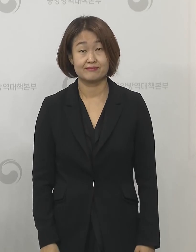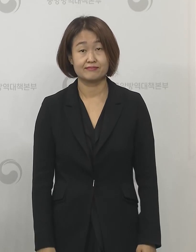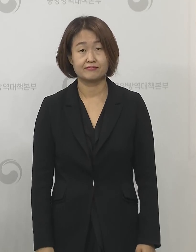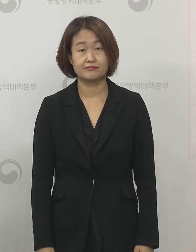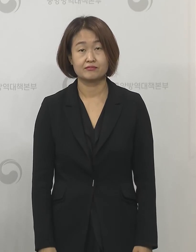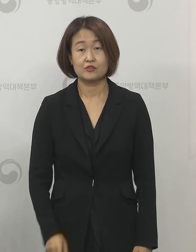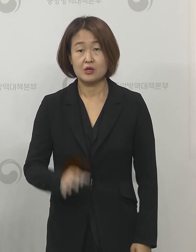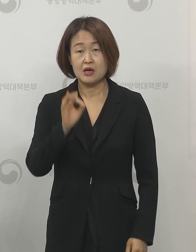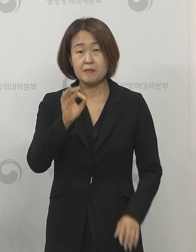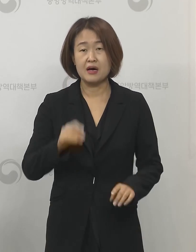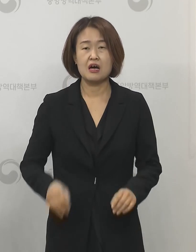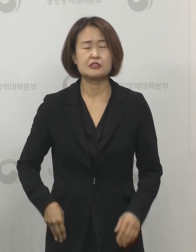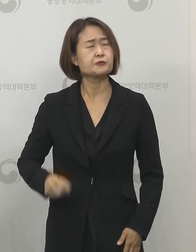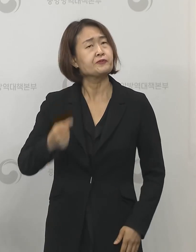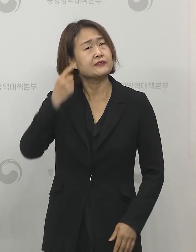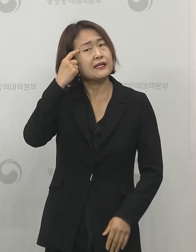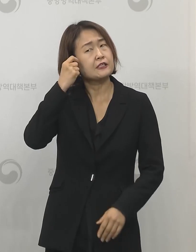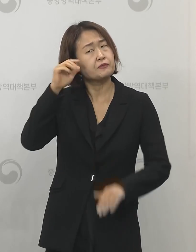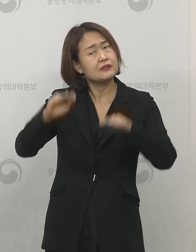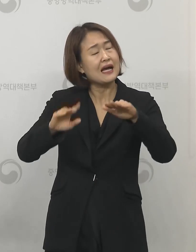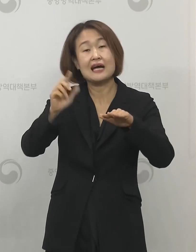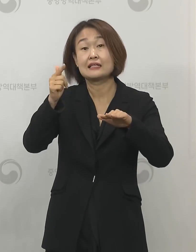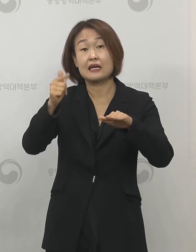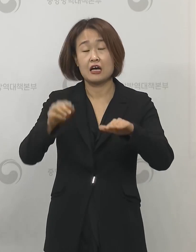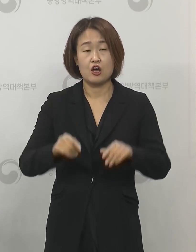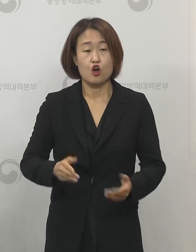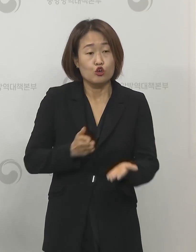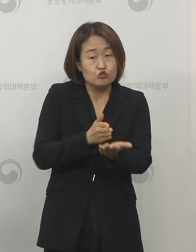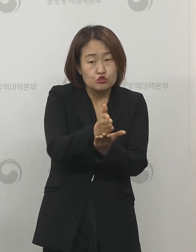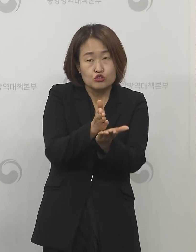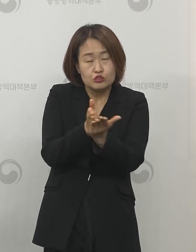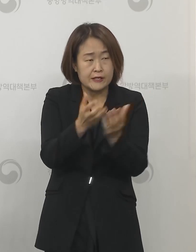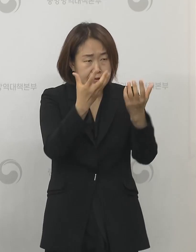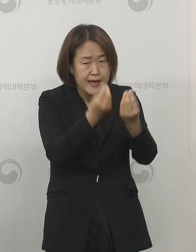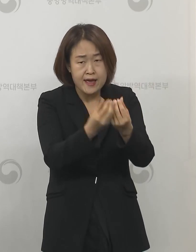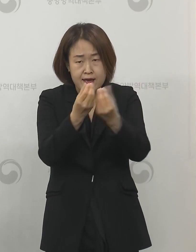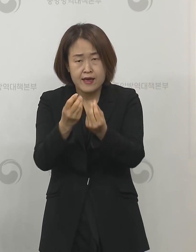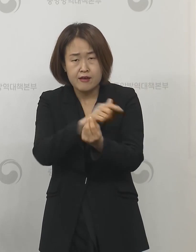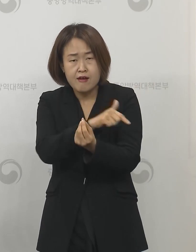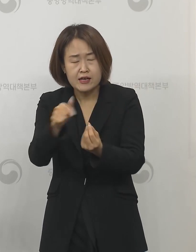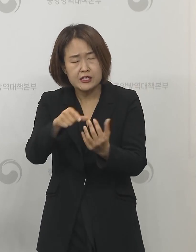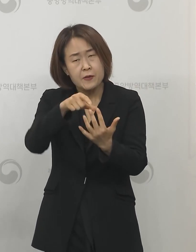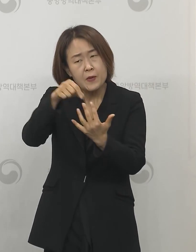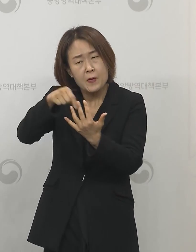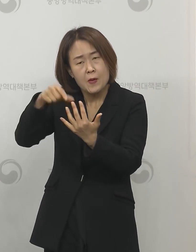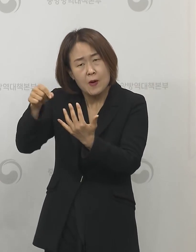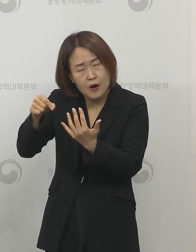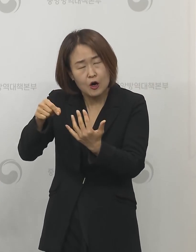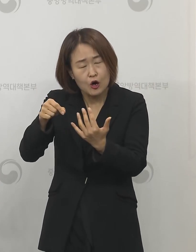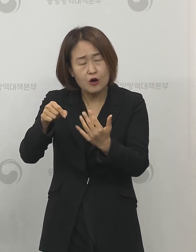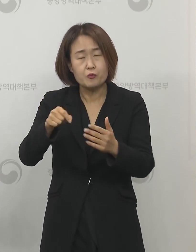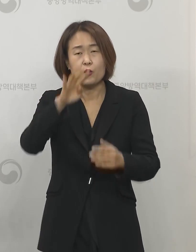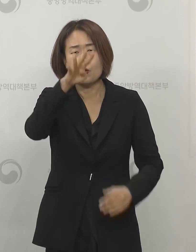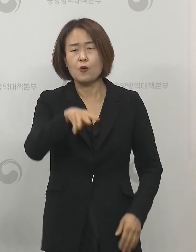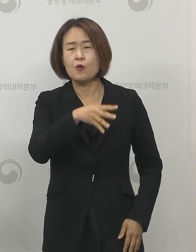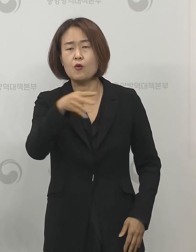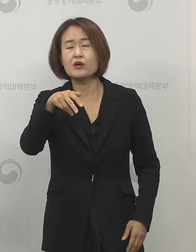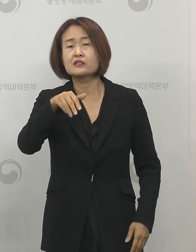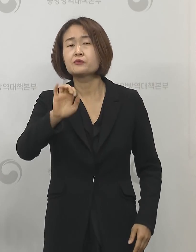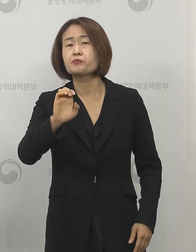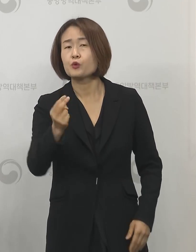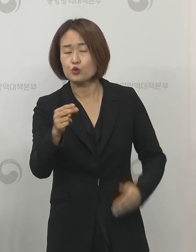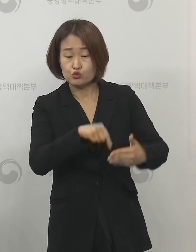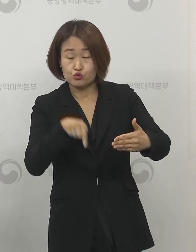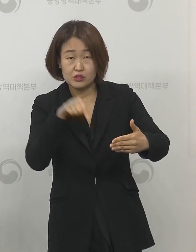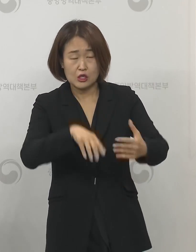이견의 차이가 있는 것은 아니고 저희가 여러 가지 위험도를 평가하는 그런 몇 가지의 지표 중에 하나가 총환자